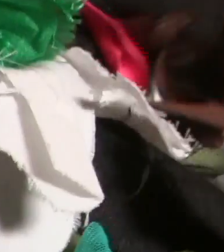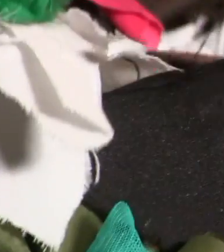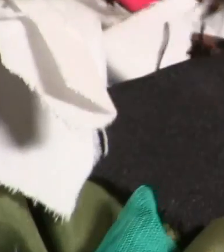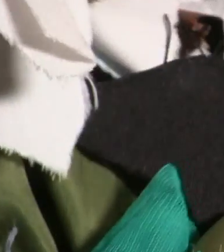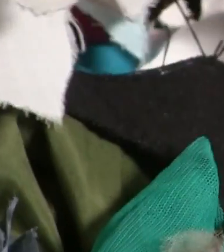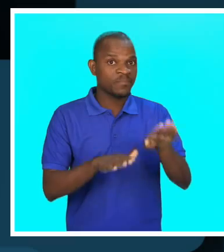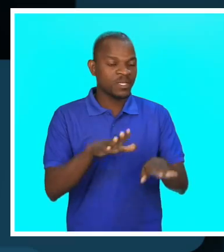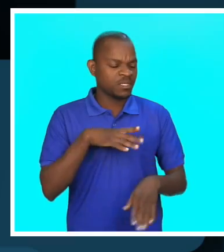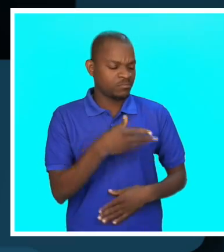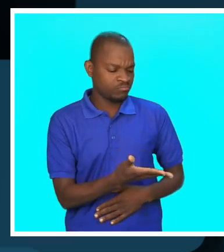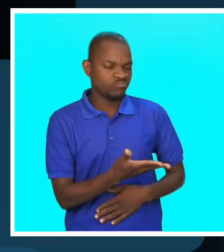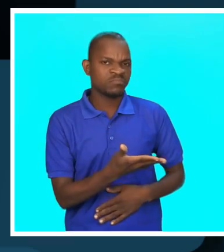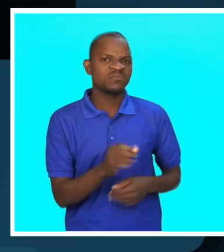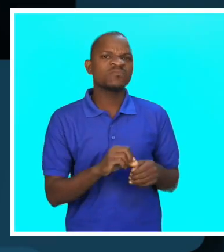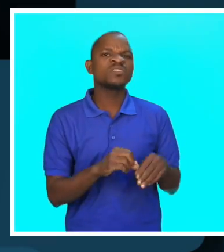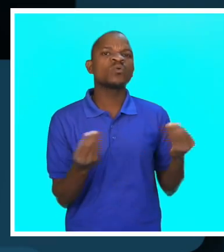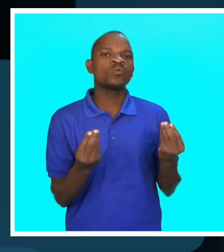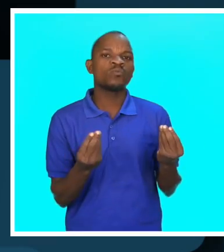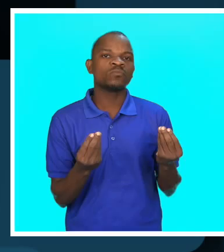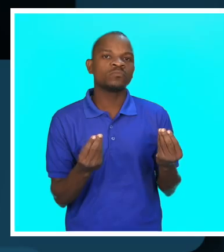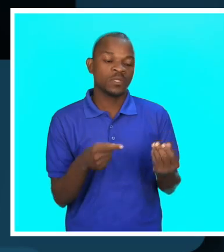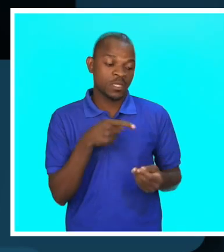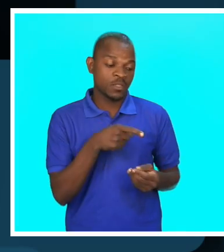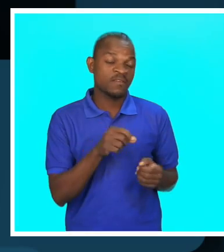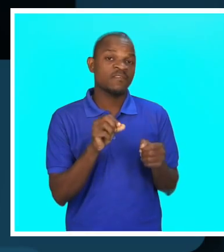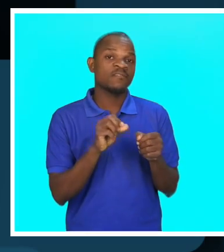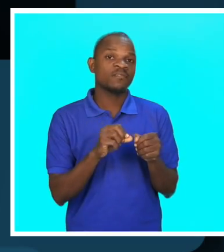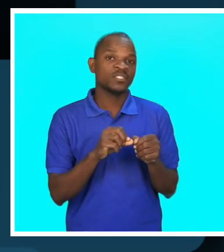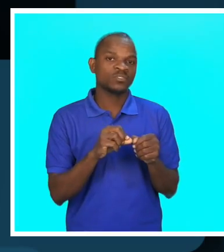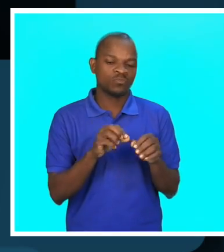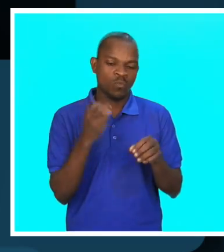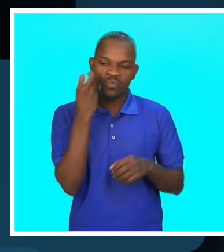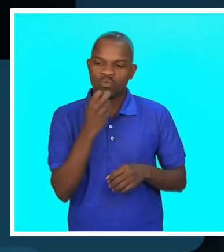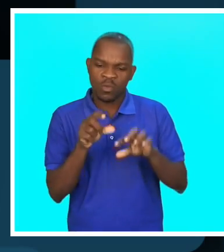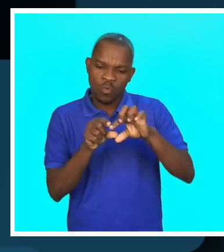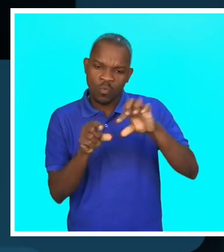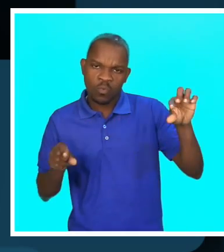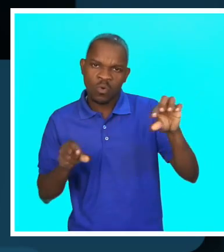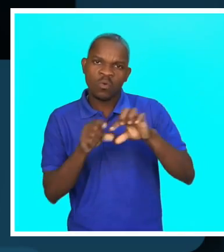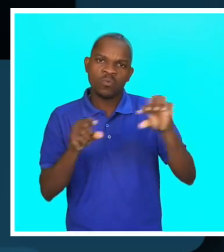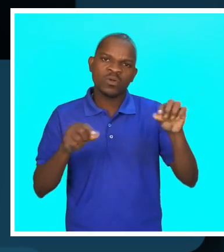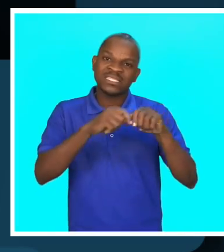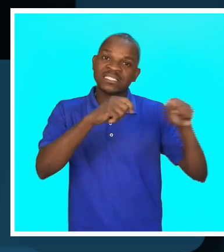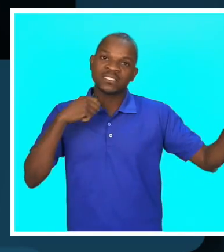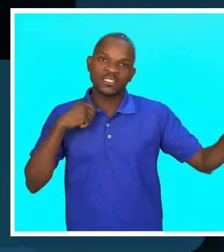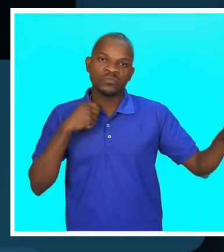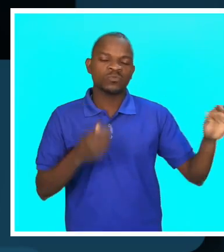O sapato aqui é feito de um tecido estipano. Alguém arranja para mim,